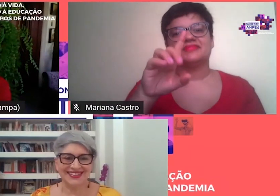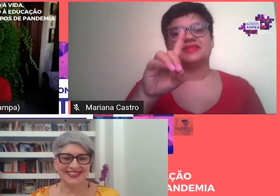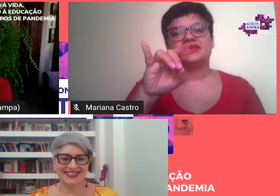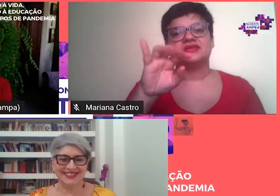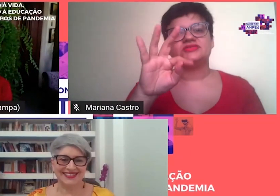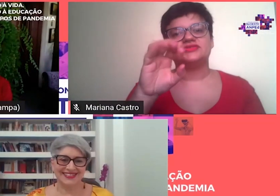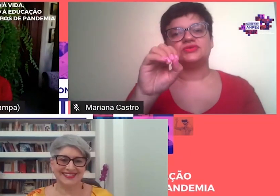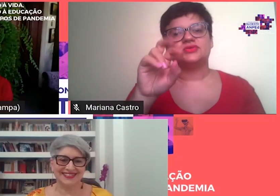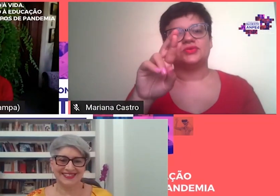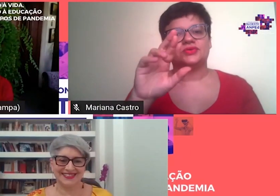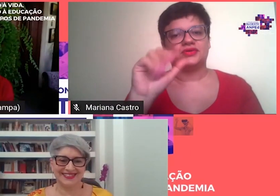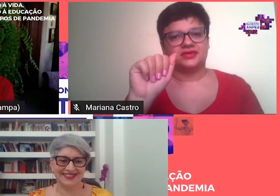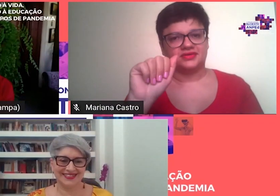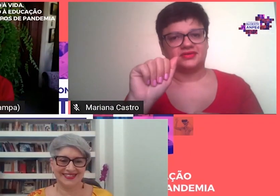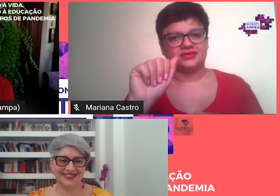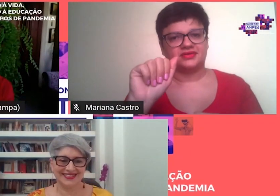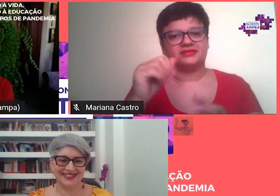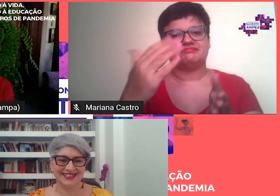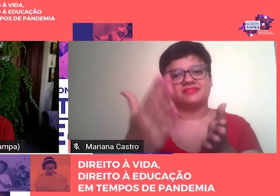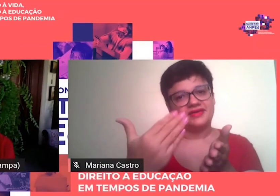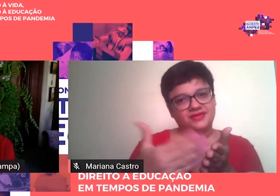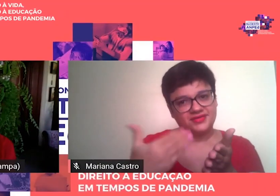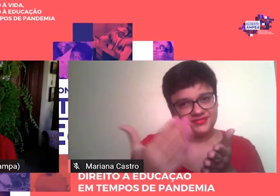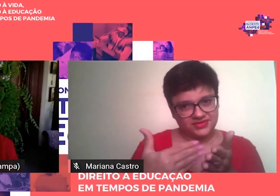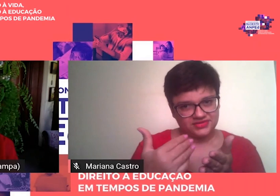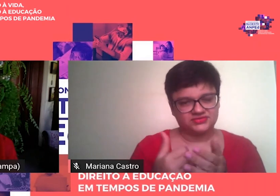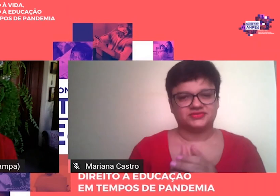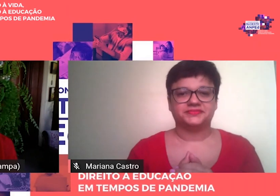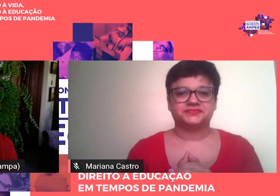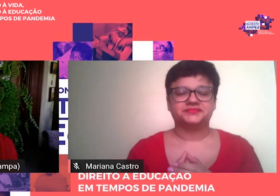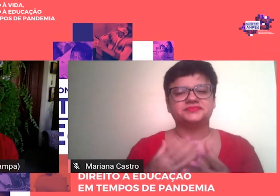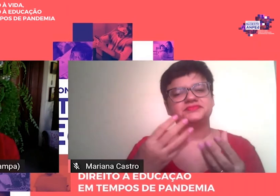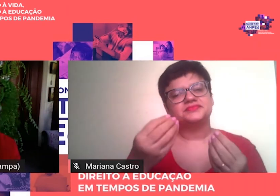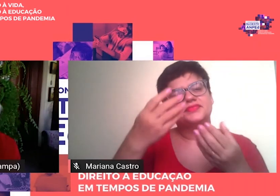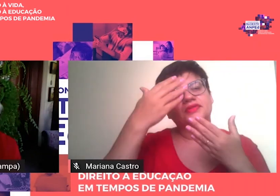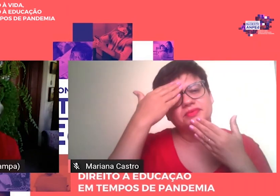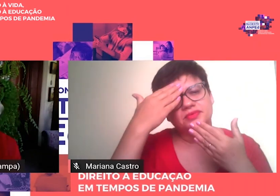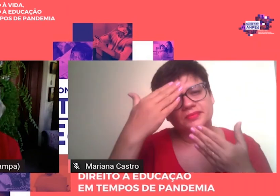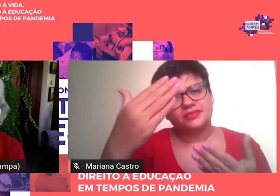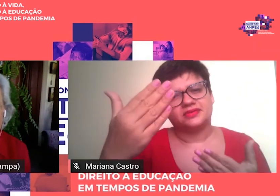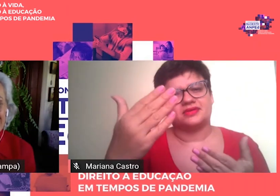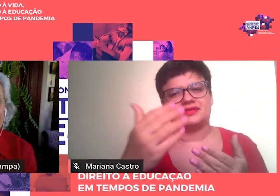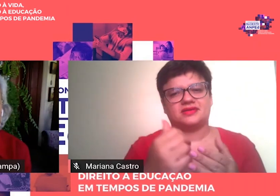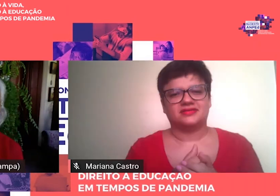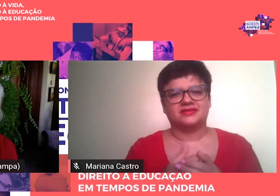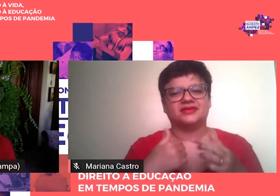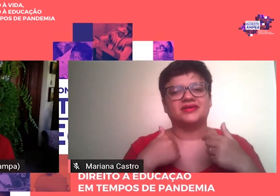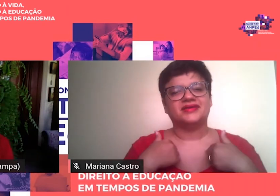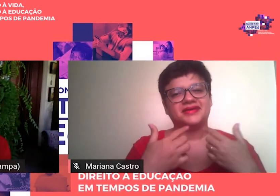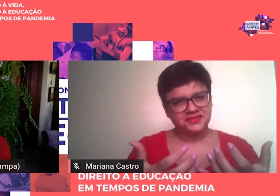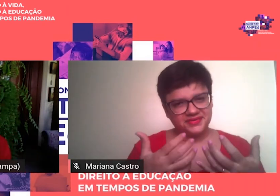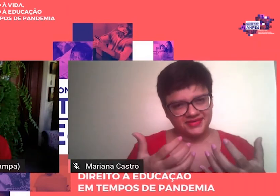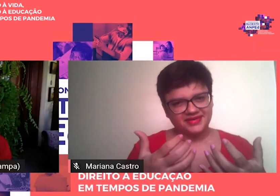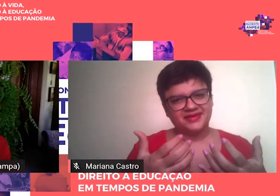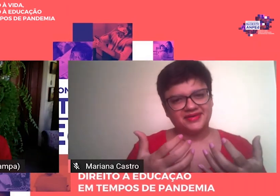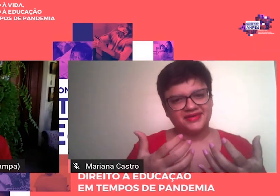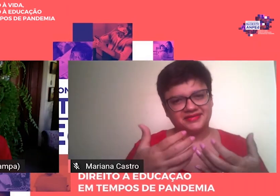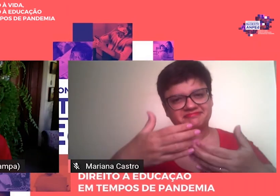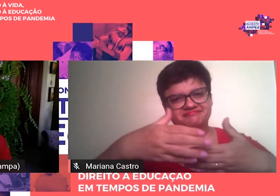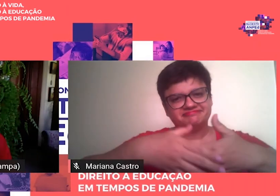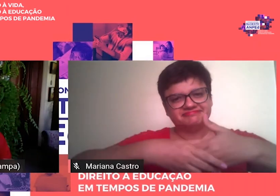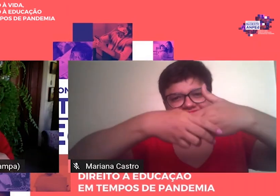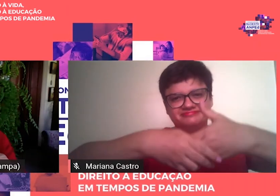Maria Beatriz. Muito obrigada, Rosemary. Maria, quero realmente cumprimentar,